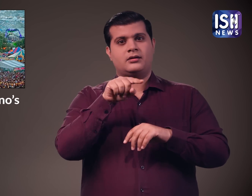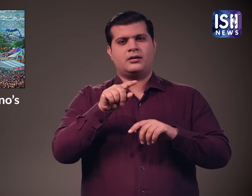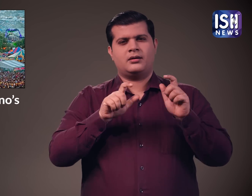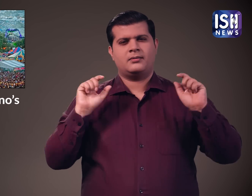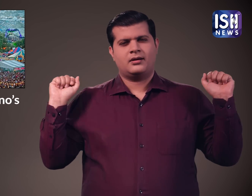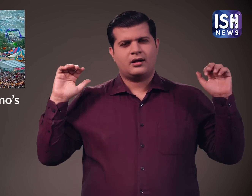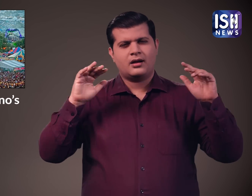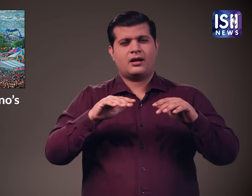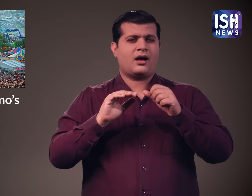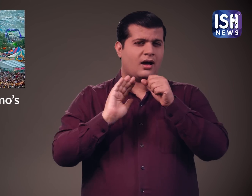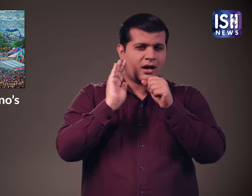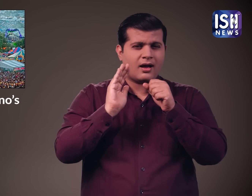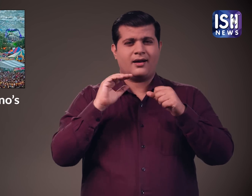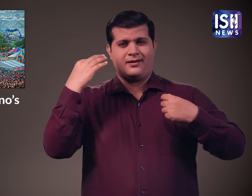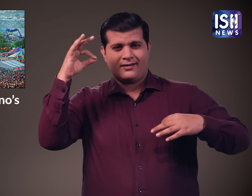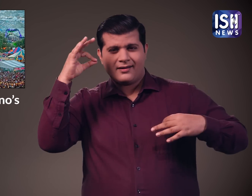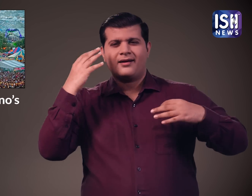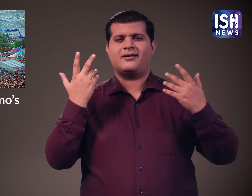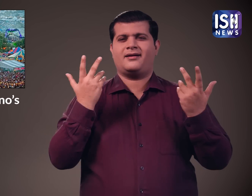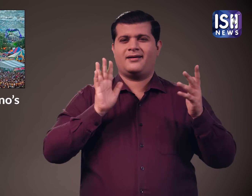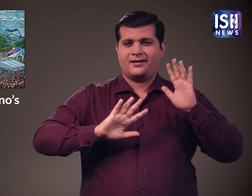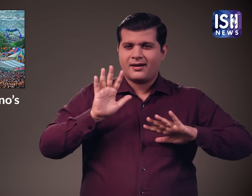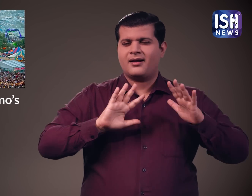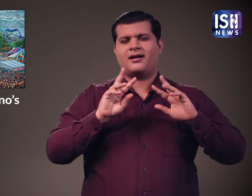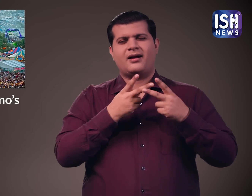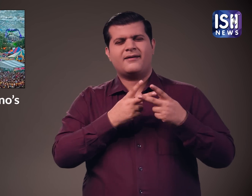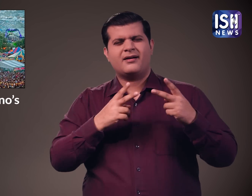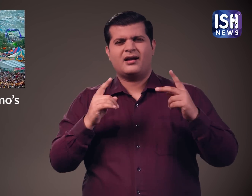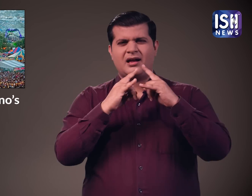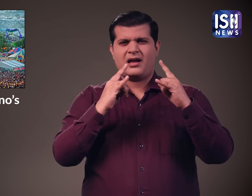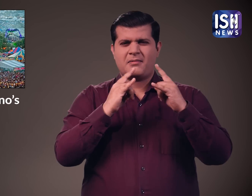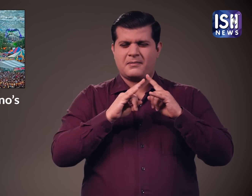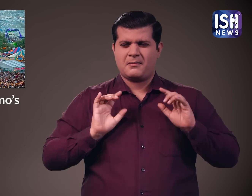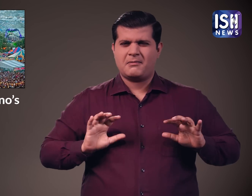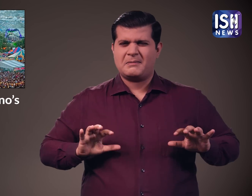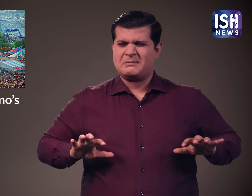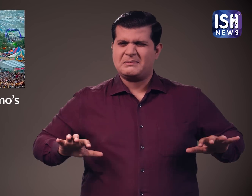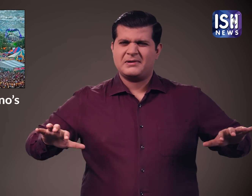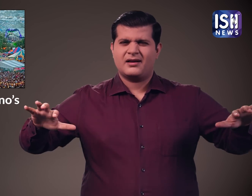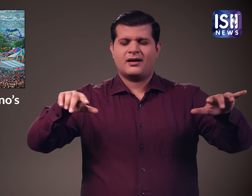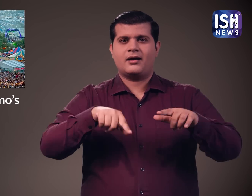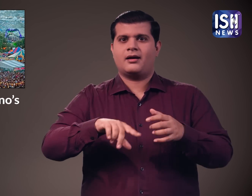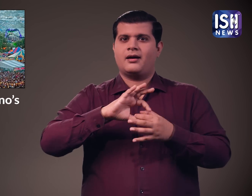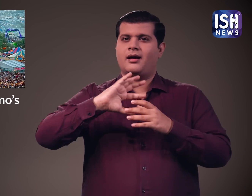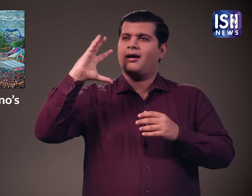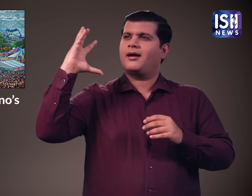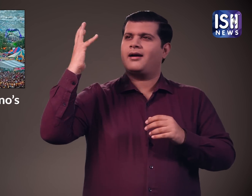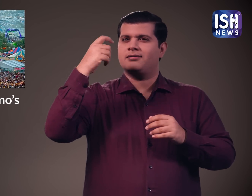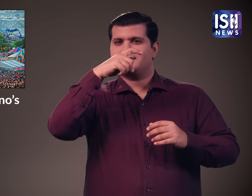बहुत सारे लोगों ने भाग लिया वाहां गायन, संगीत कारेकरम और बहुत सारे कैंप्स लगाये गये थे जहां लोगों ने गर्मियों का आनन्द